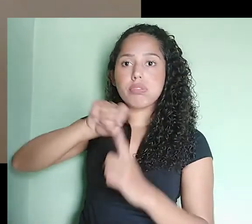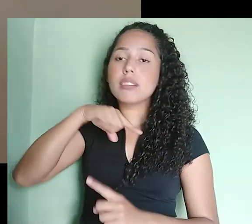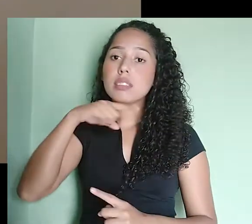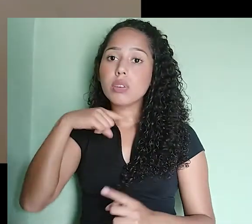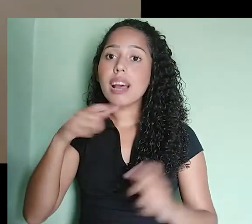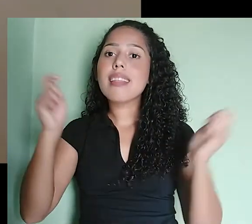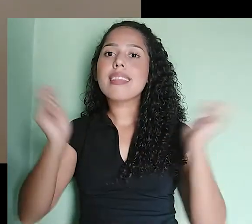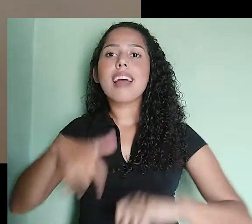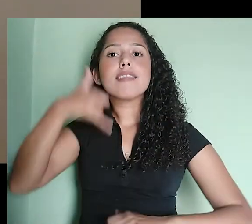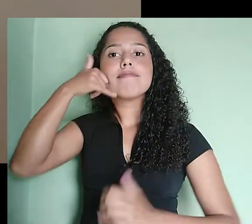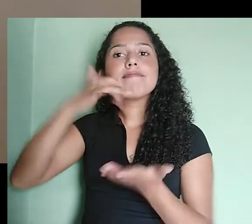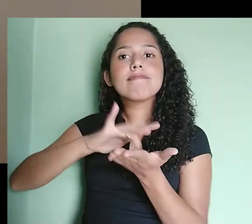Escute essa gravação.